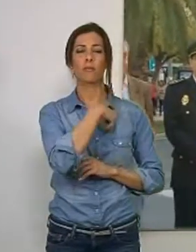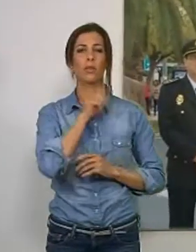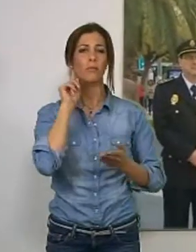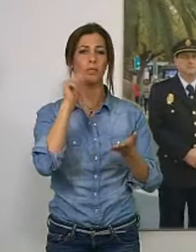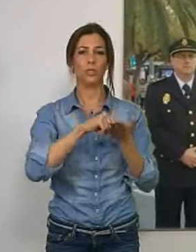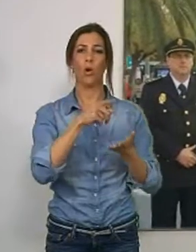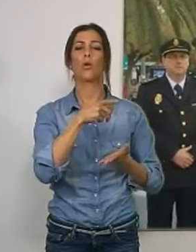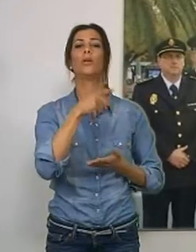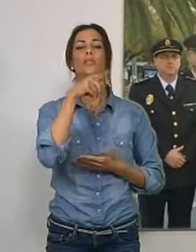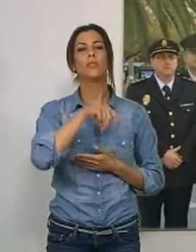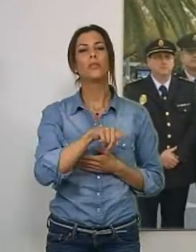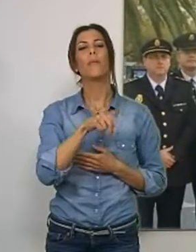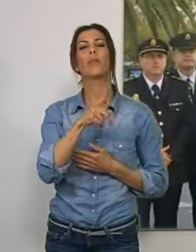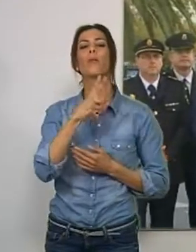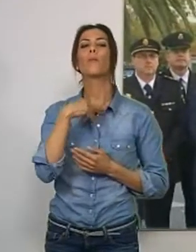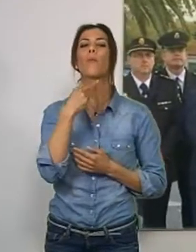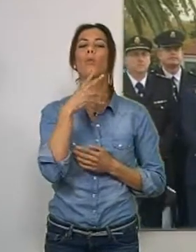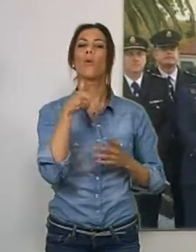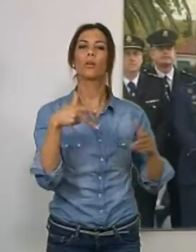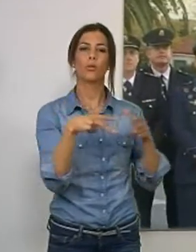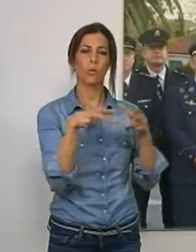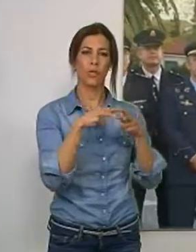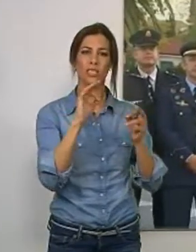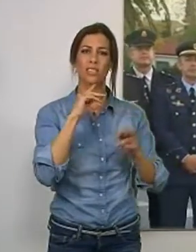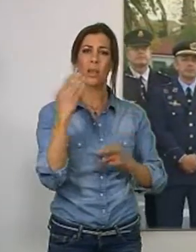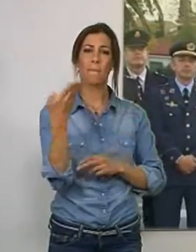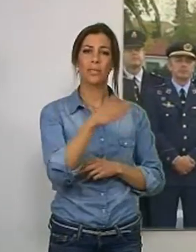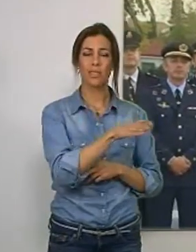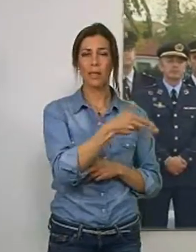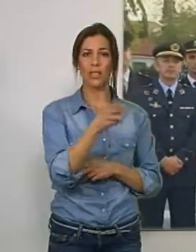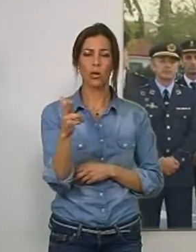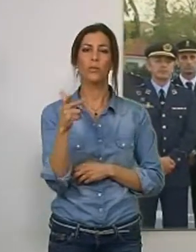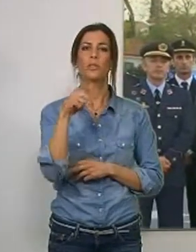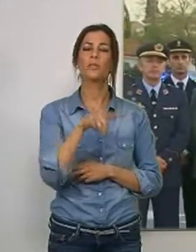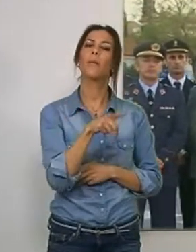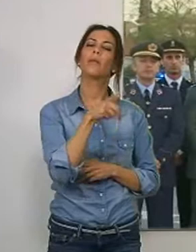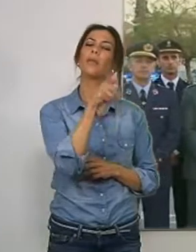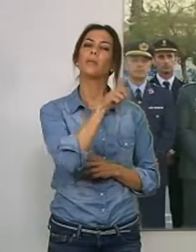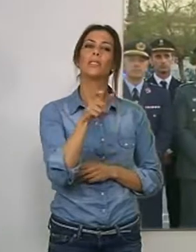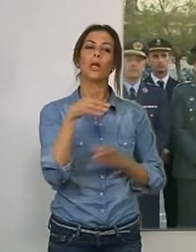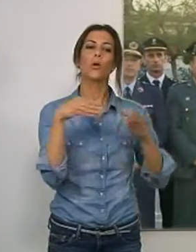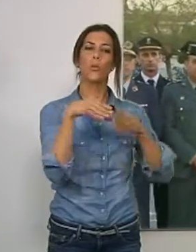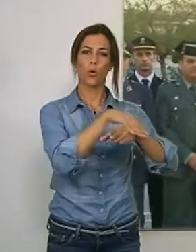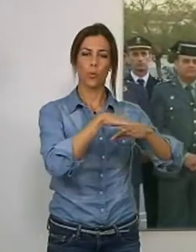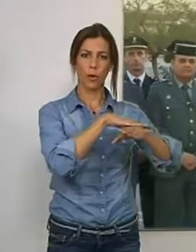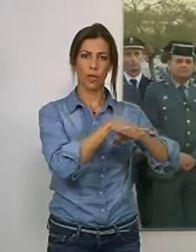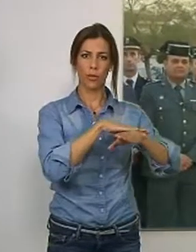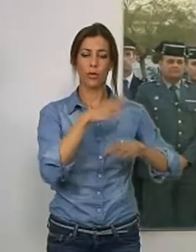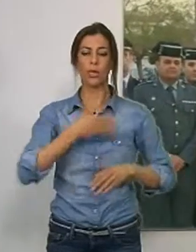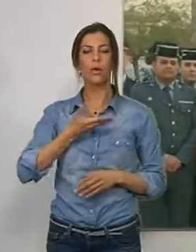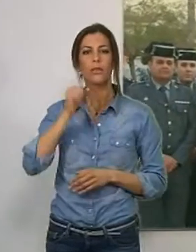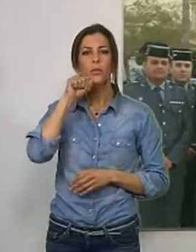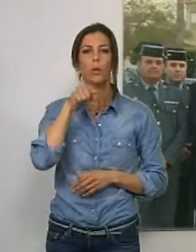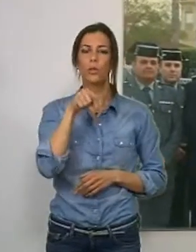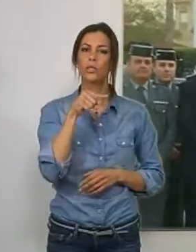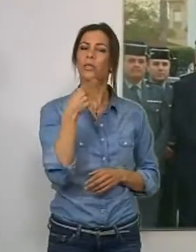inspector de la policía autonómica, el portavoz ante la agrupación víctimas del terrorismo y miembros ante la corporación. La primera